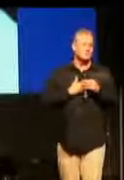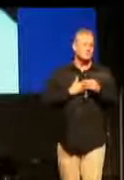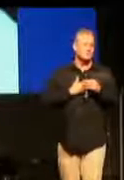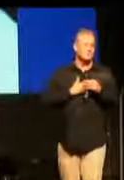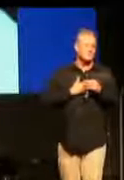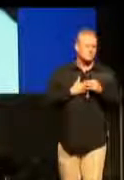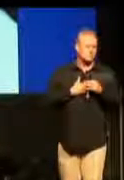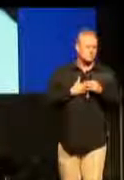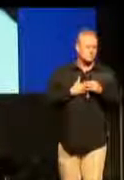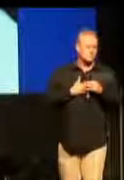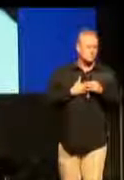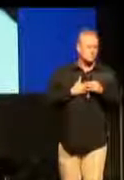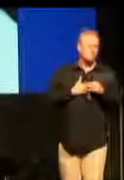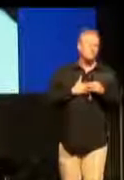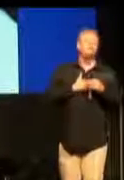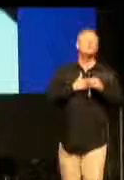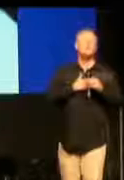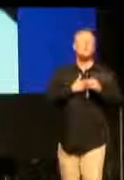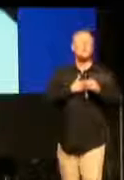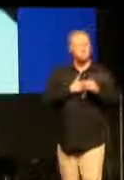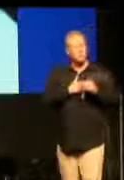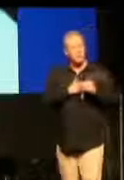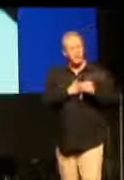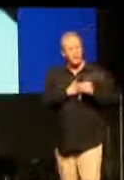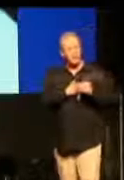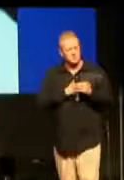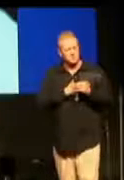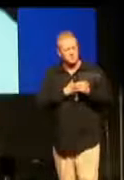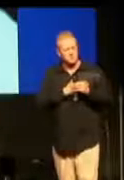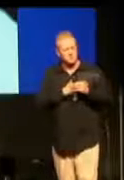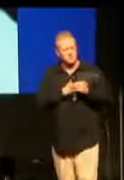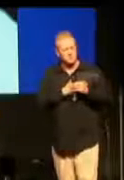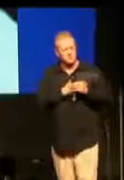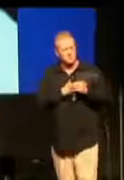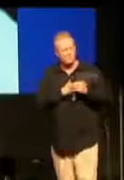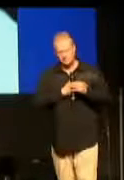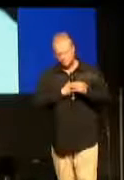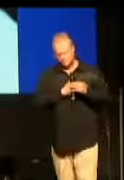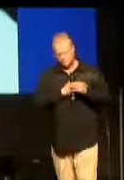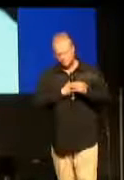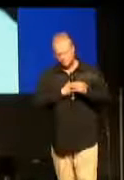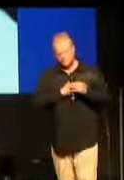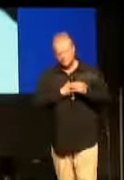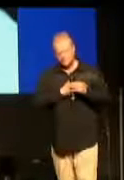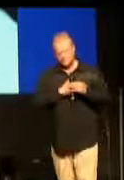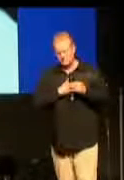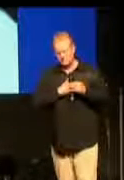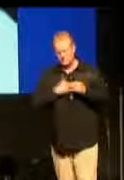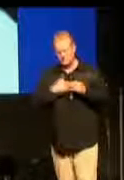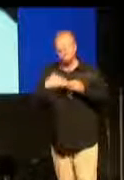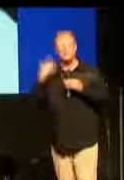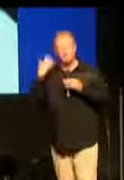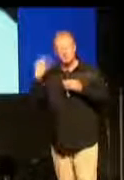egal was du in deinem Leben schon falsch gemacht hast, wenn du nach Gott rufst von deinem Herzen,